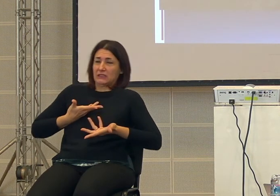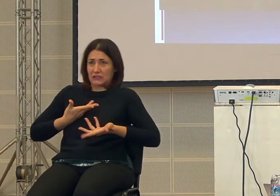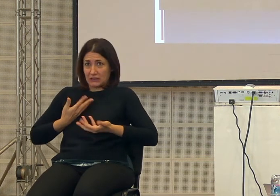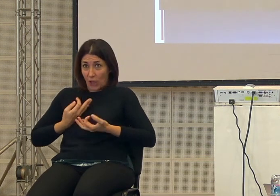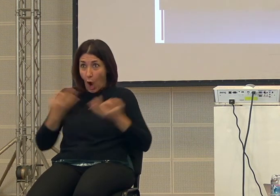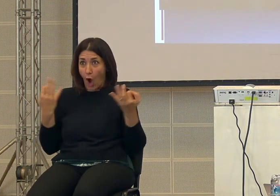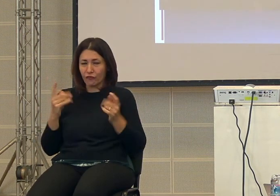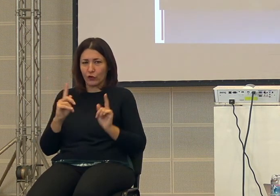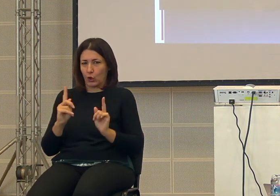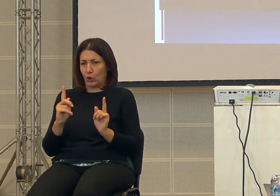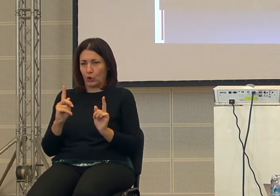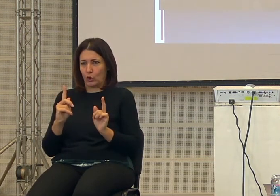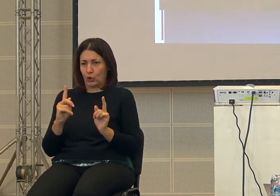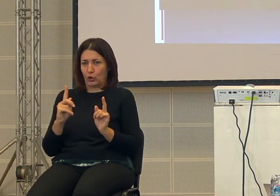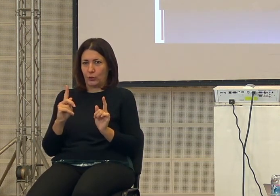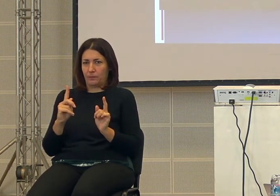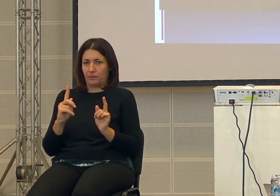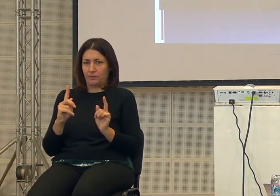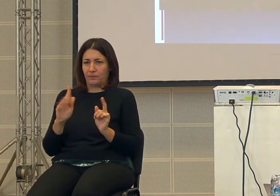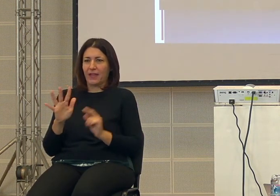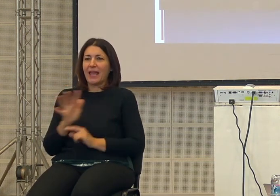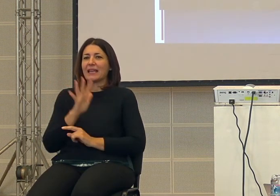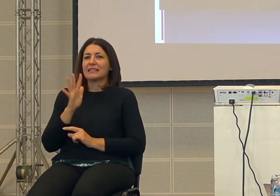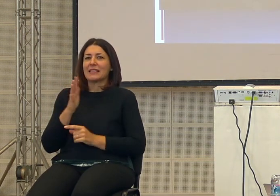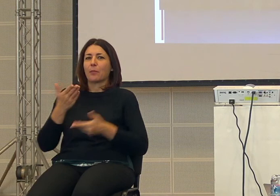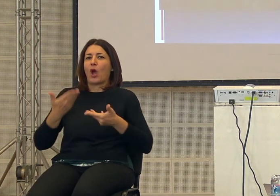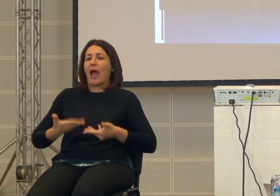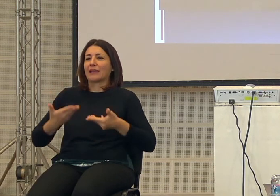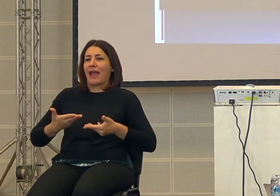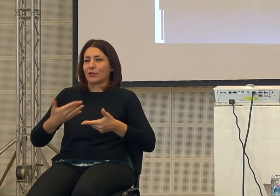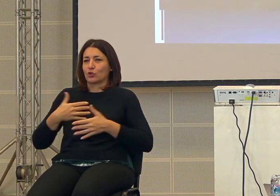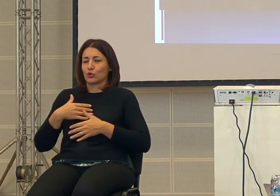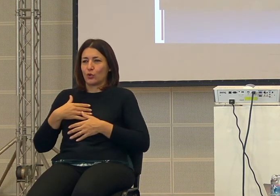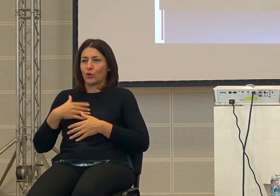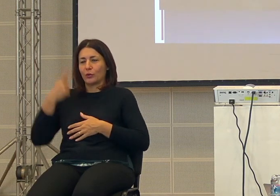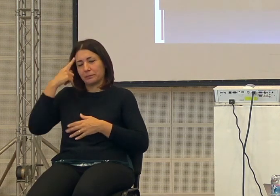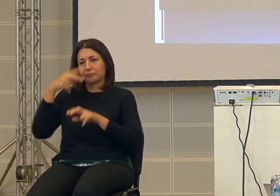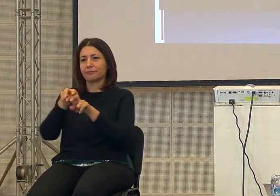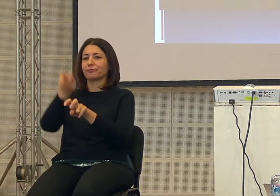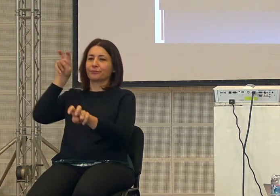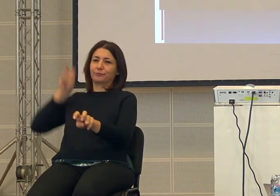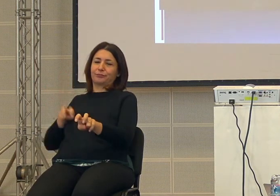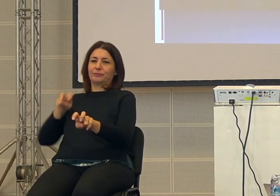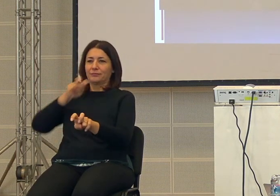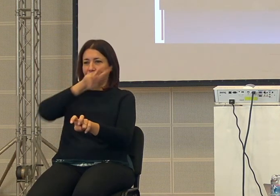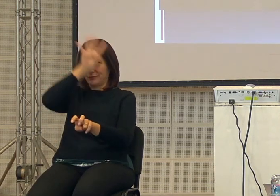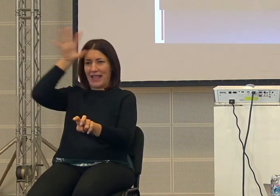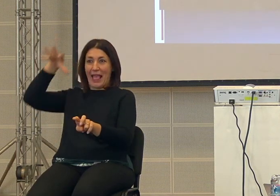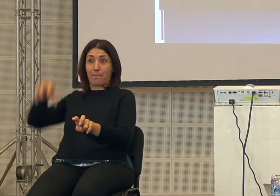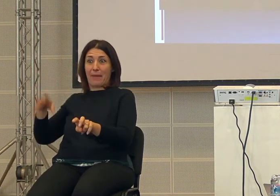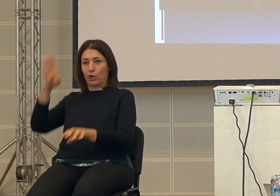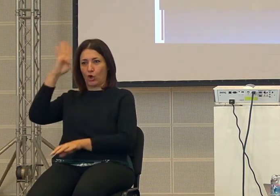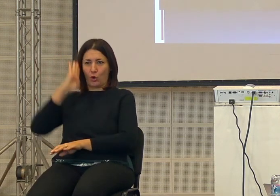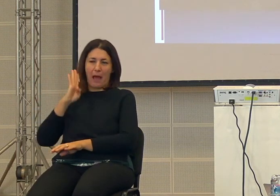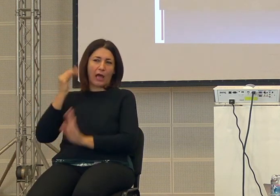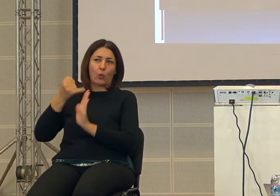esempio quello che è ovvio per adesso noi guardando adesso saltiamo un attimo indietro andiamo all'impero romano gli ultimi